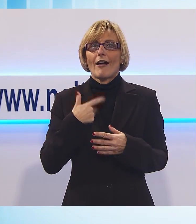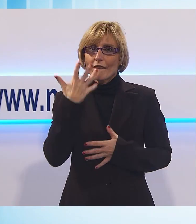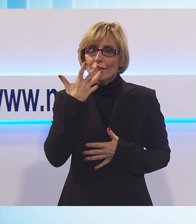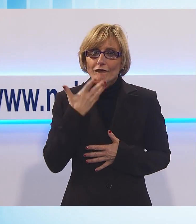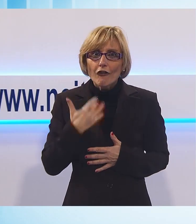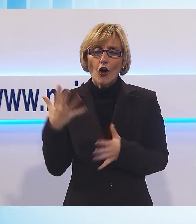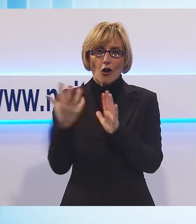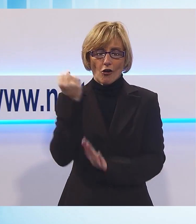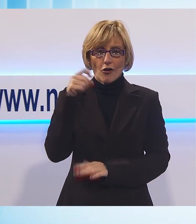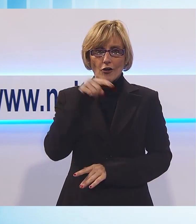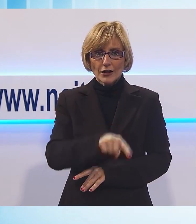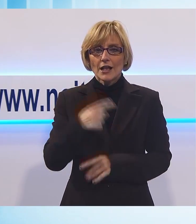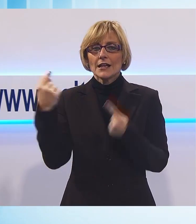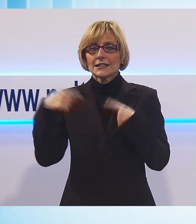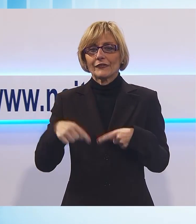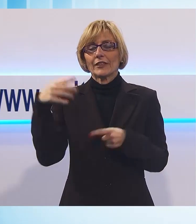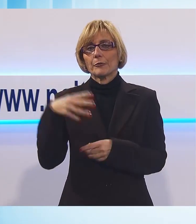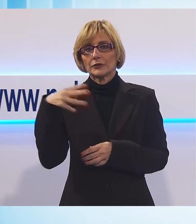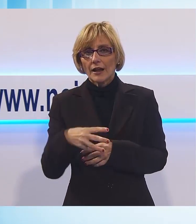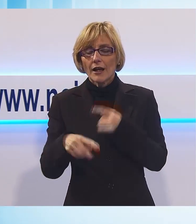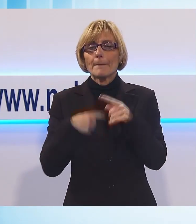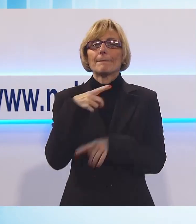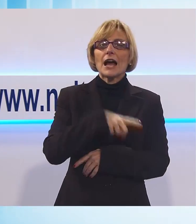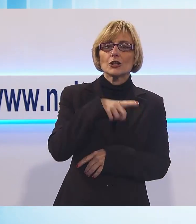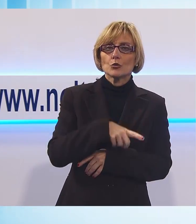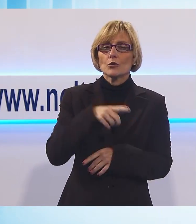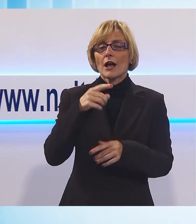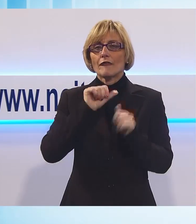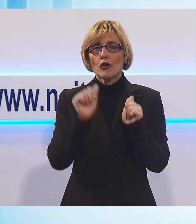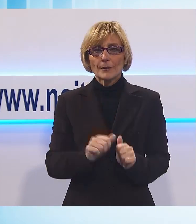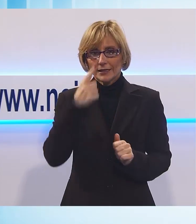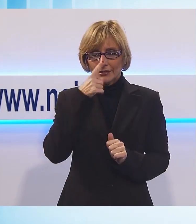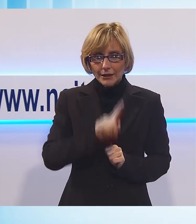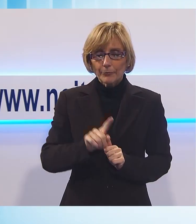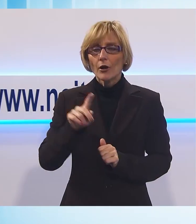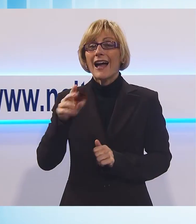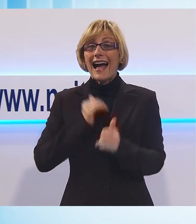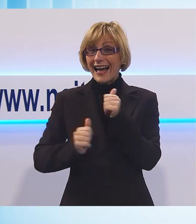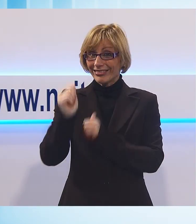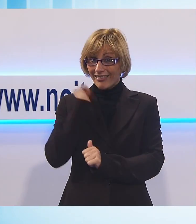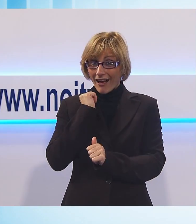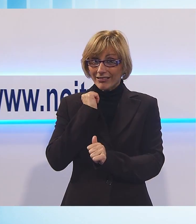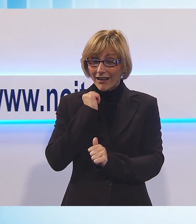il temibile Montevarchi, Pagliuca schiera la formazione tipo, all'andata in Val D'Arno finì 1-1.